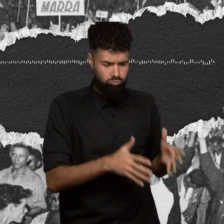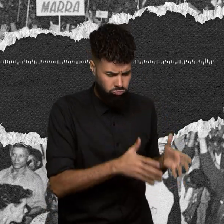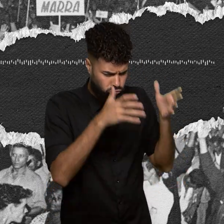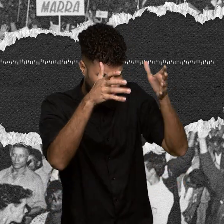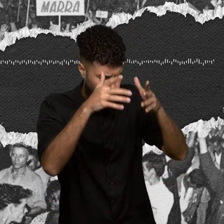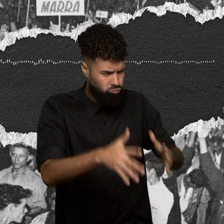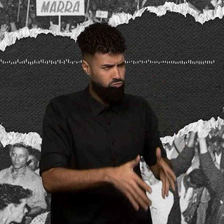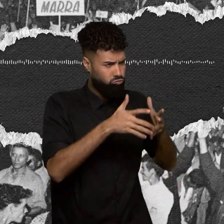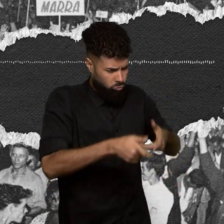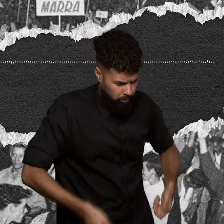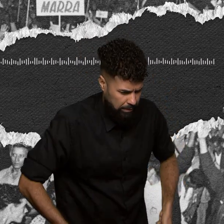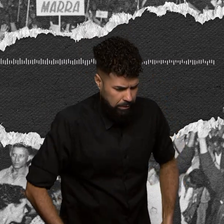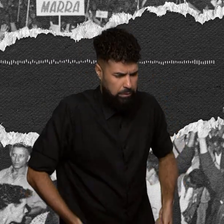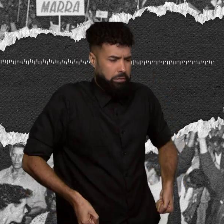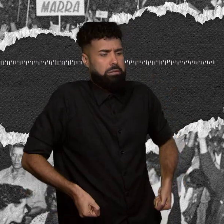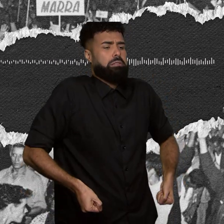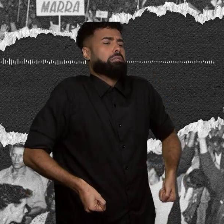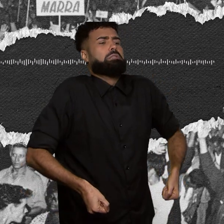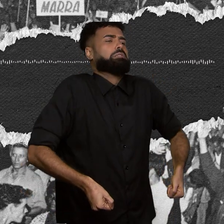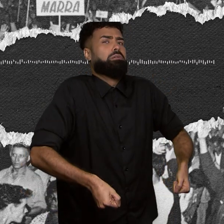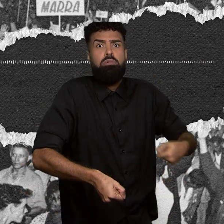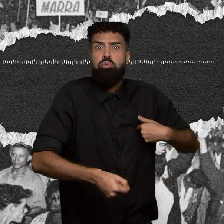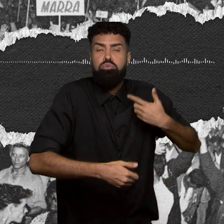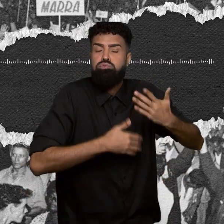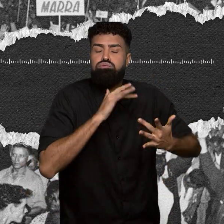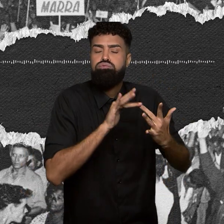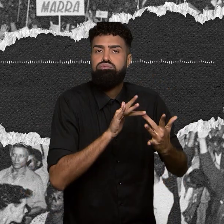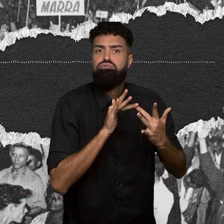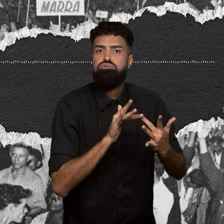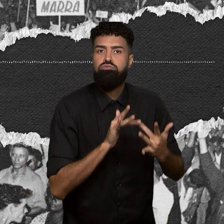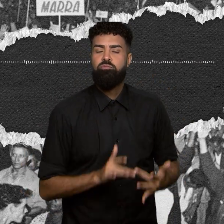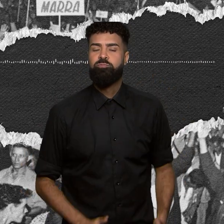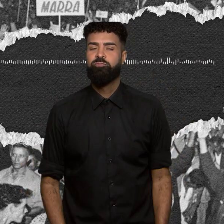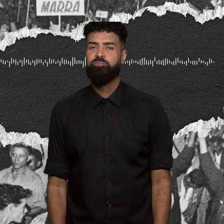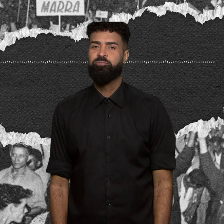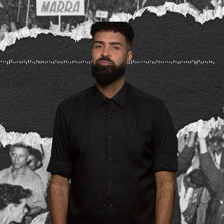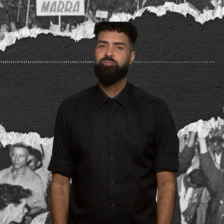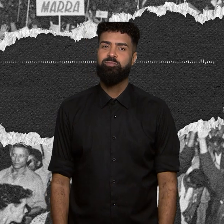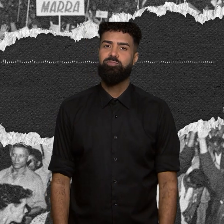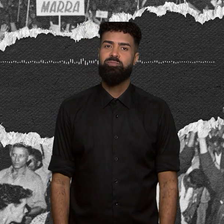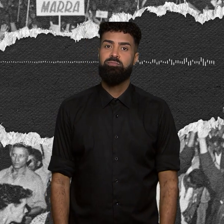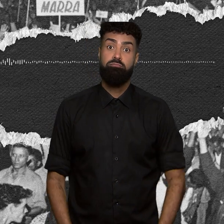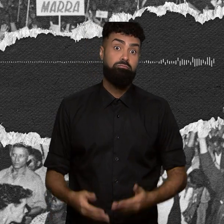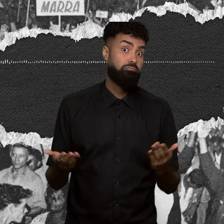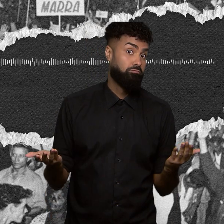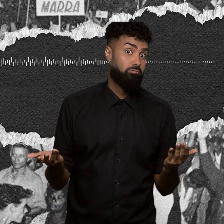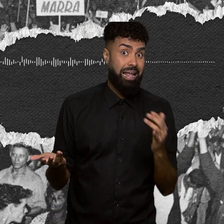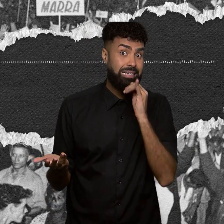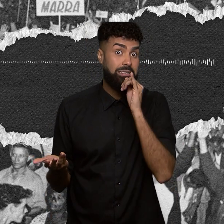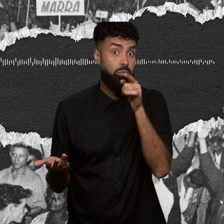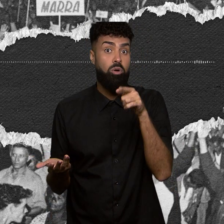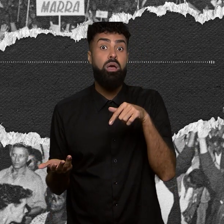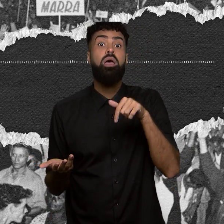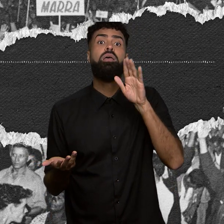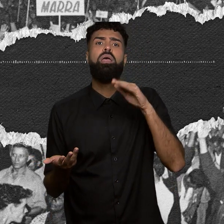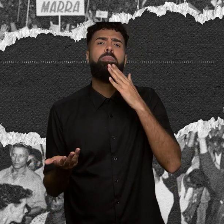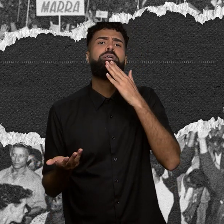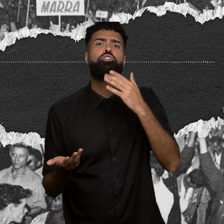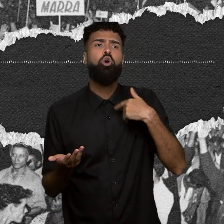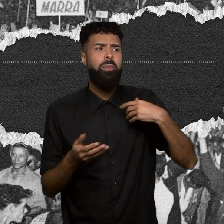construindo mais uma grande cidade. Como sempre, ele pediu para o pessoal levar tijolo para a sala de aula.